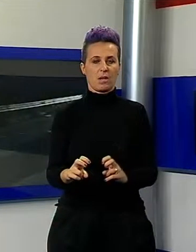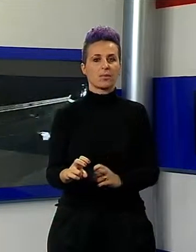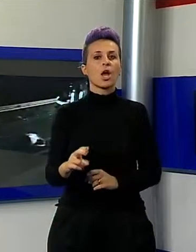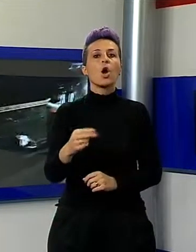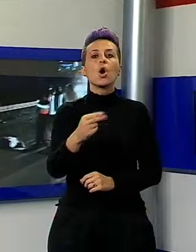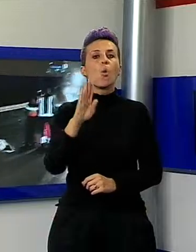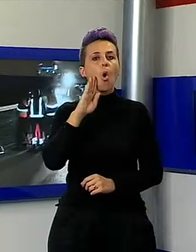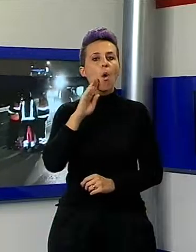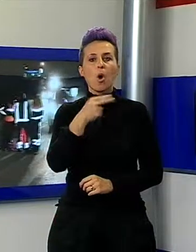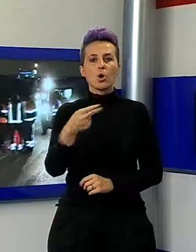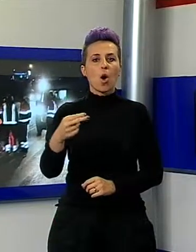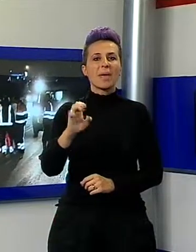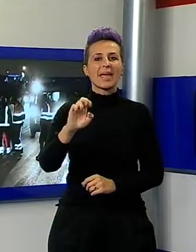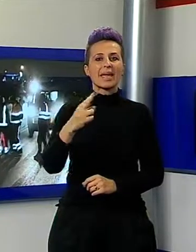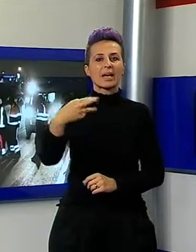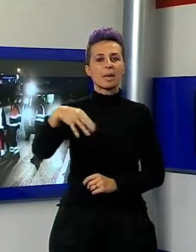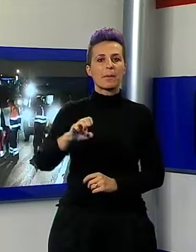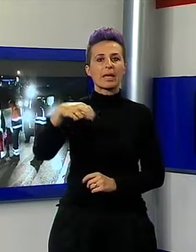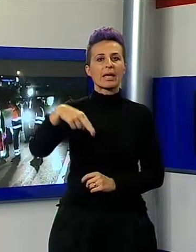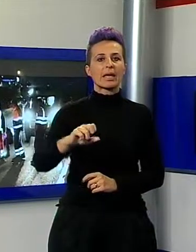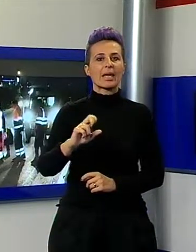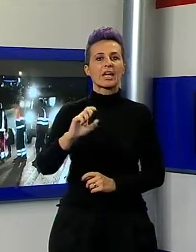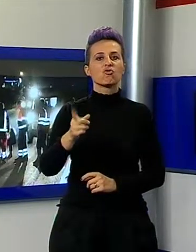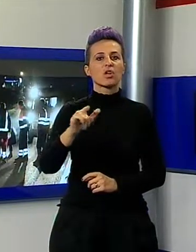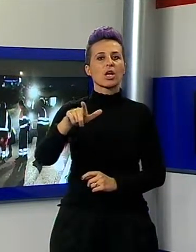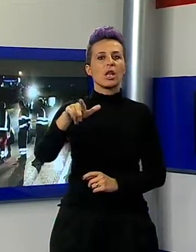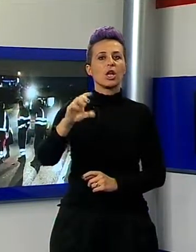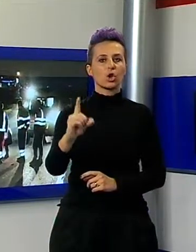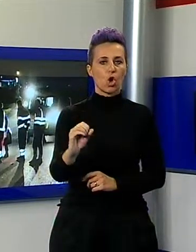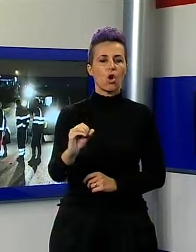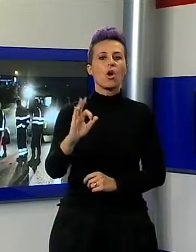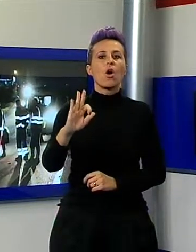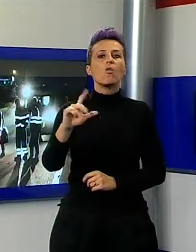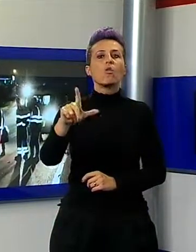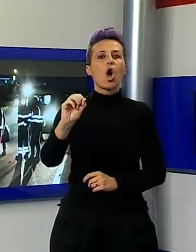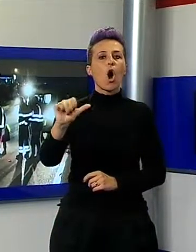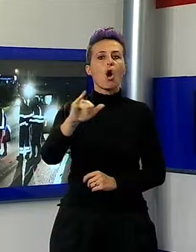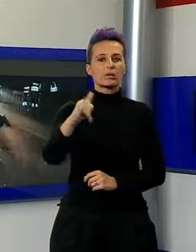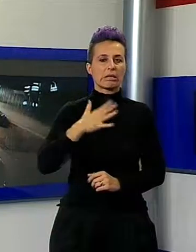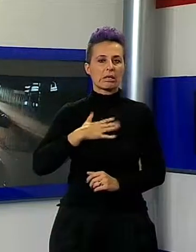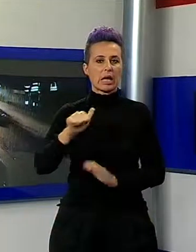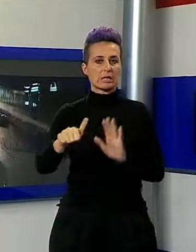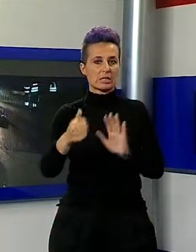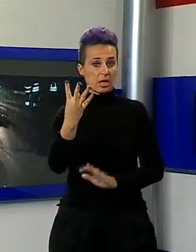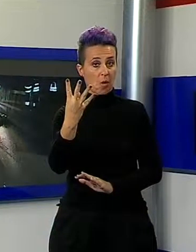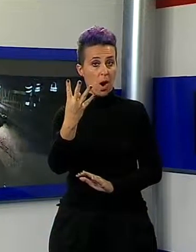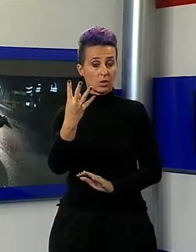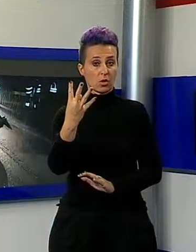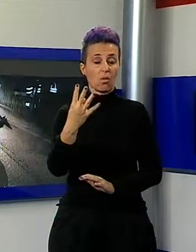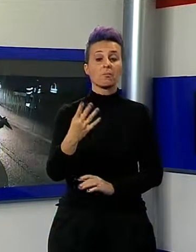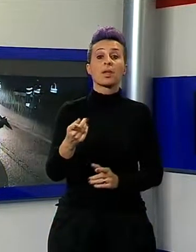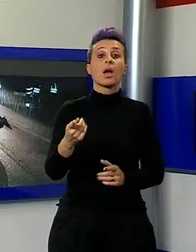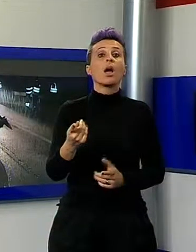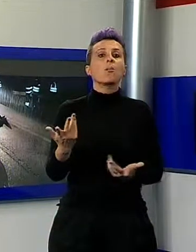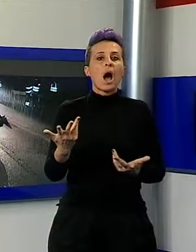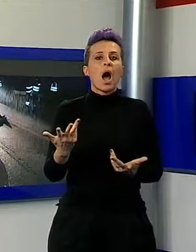Flosi, di Pescia, stato travolto da un'auto che stava sopraggiungendo. Incidente probabilmente causato dalla